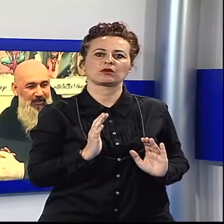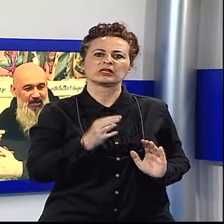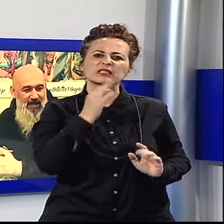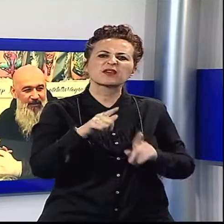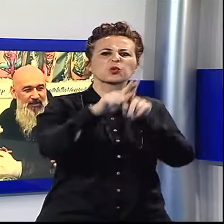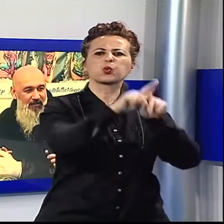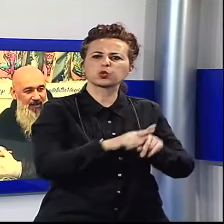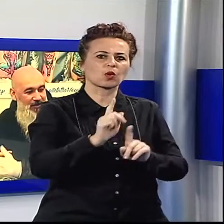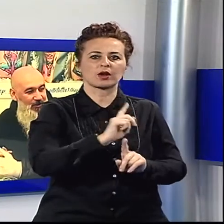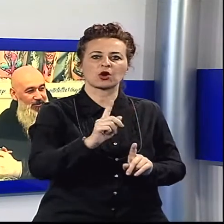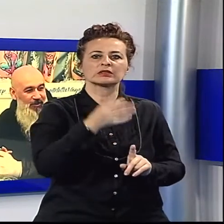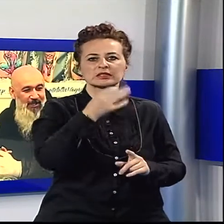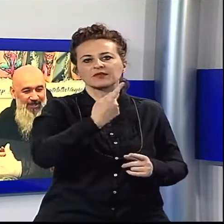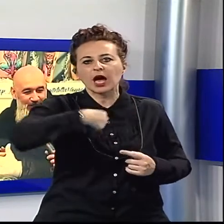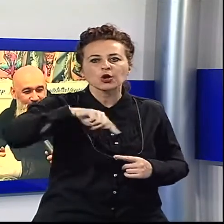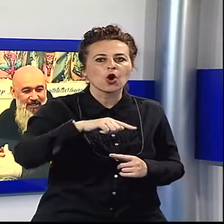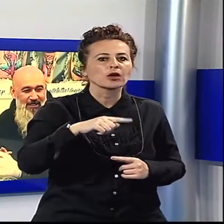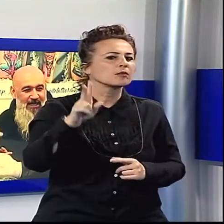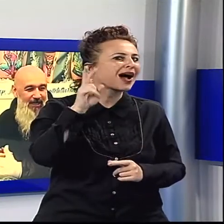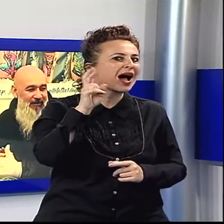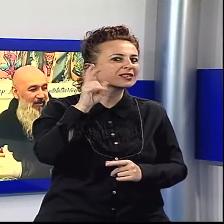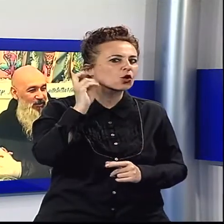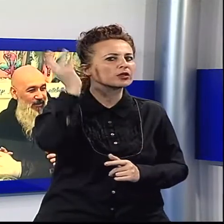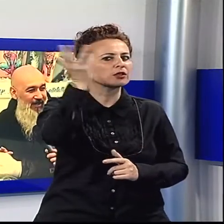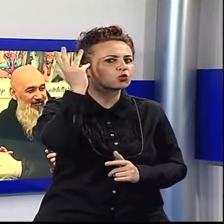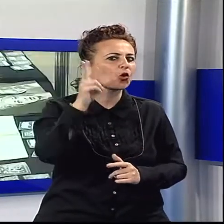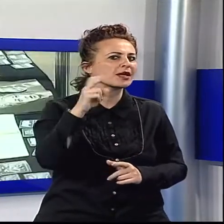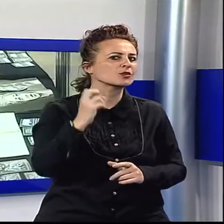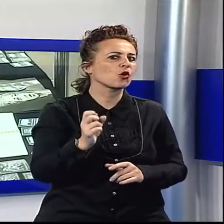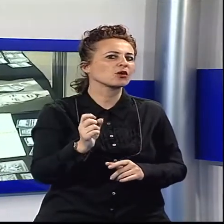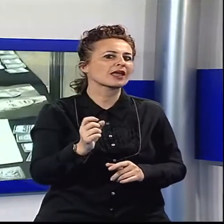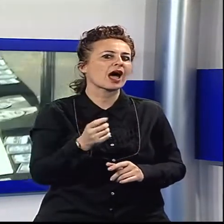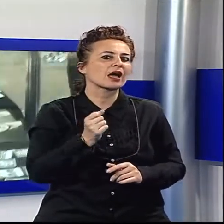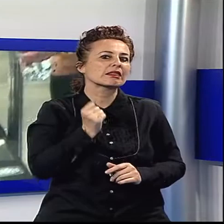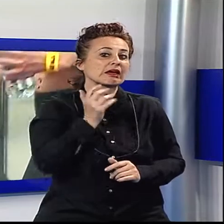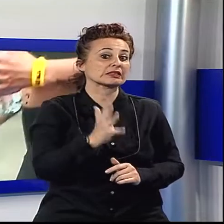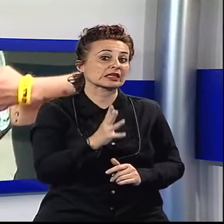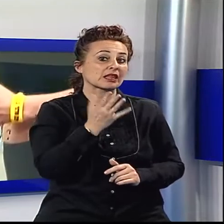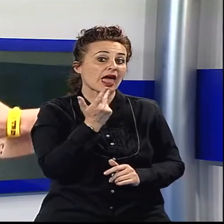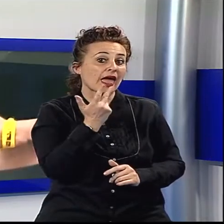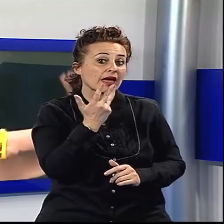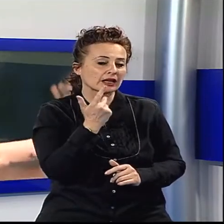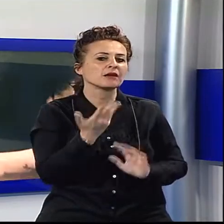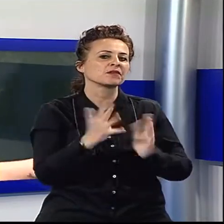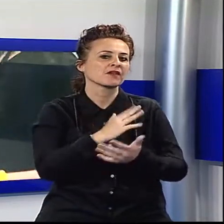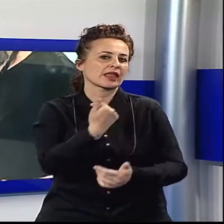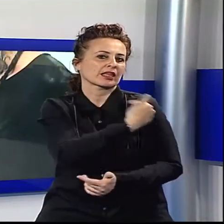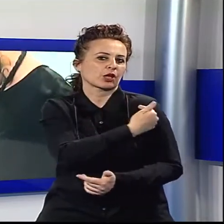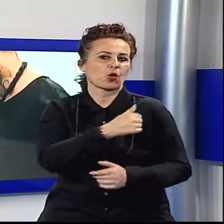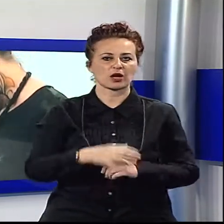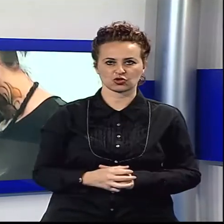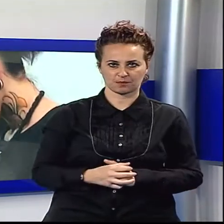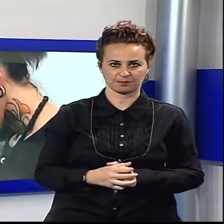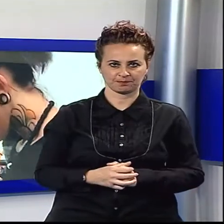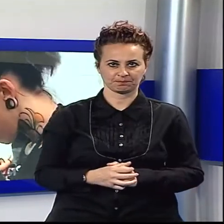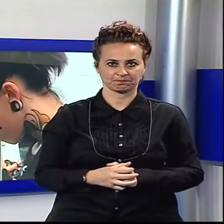noi disegniamo, interpretiamo i loro sogni, i loro desideri e li mettiamo su pelle. Nel corso della tre giorni, oltre a trovare artisti per ogni genere